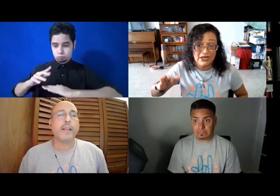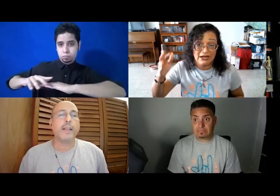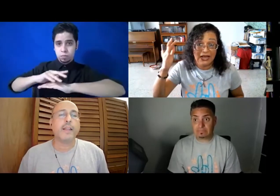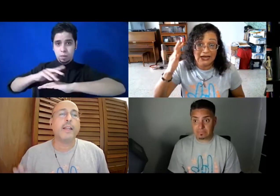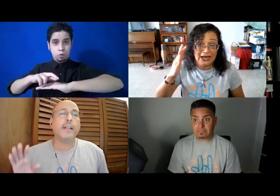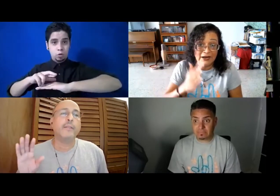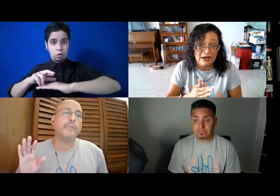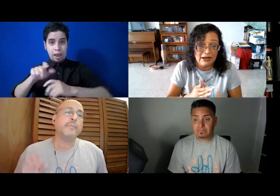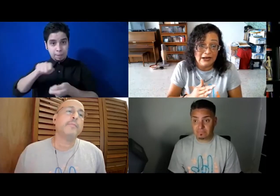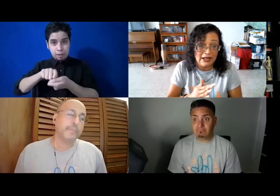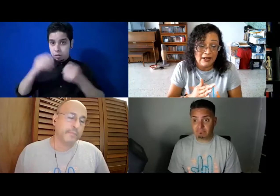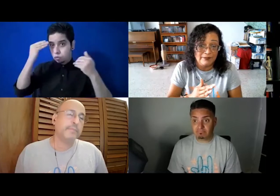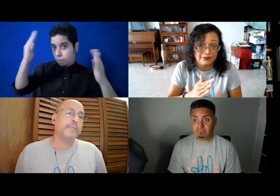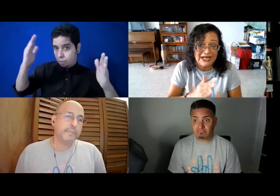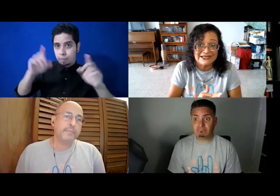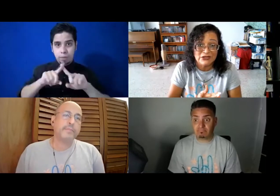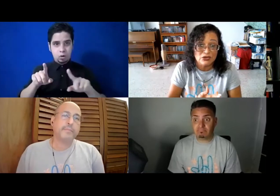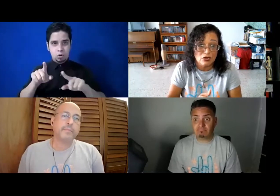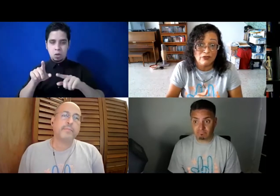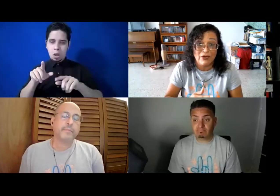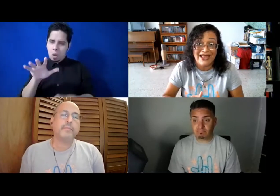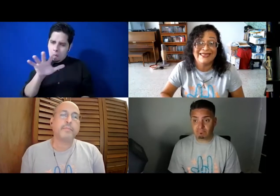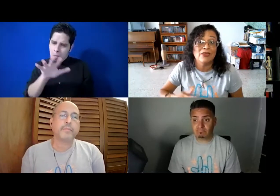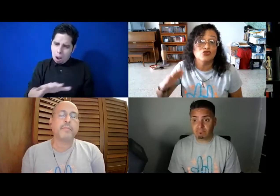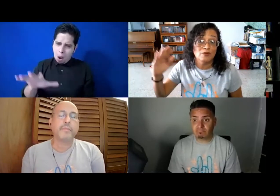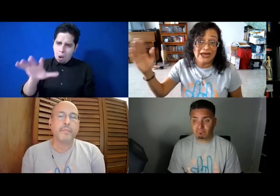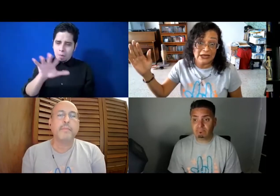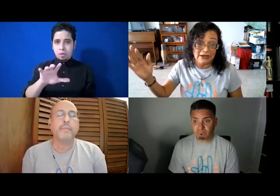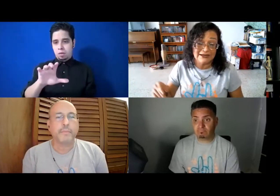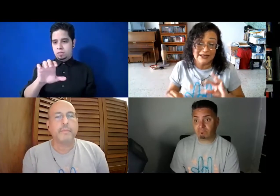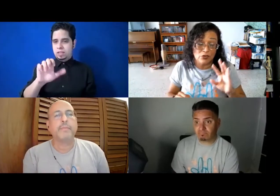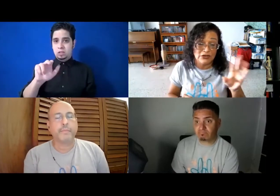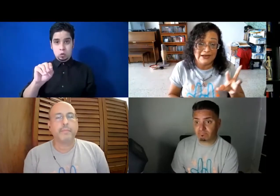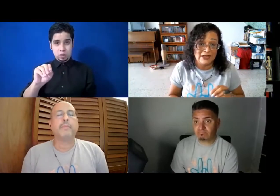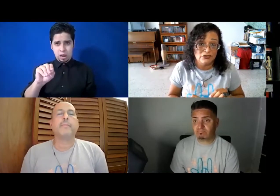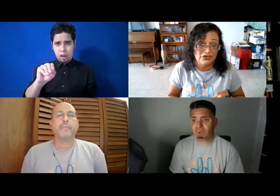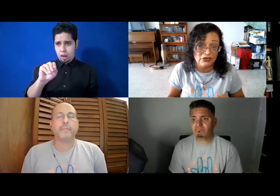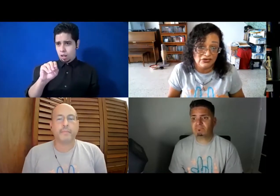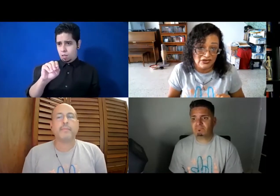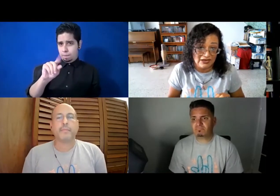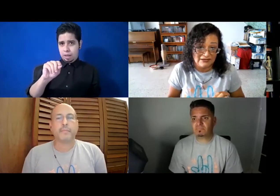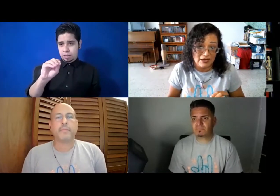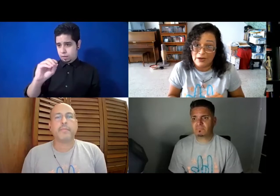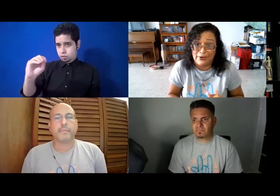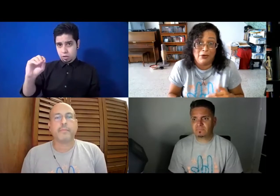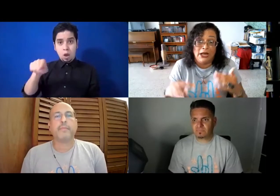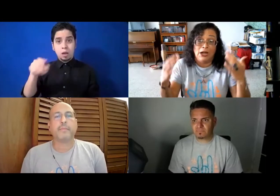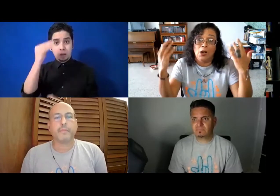o sea, el censo fue de 2.000 que se contabilizaron 166.000, pero hello,